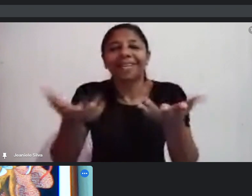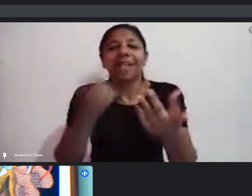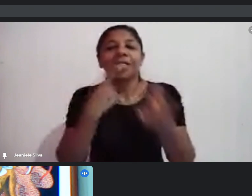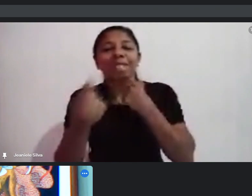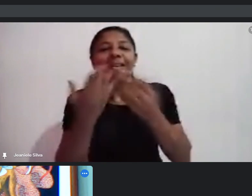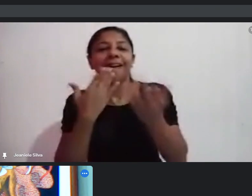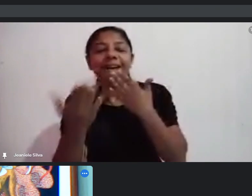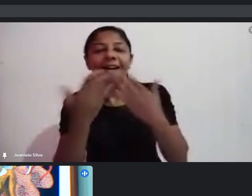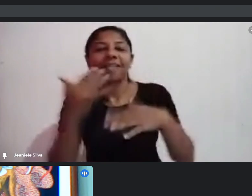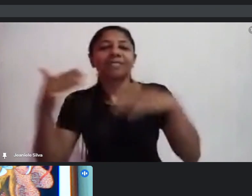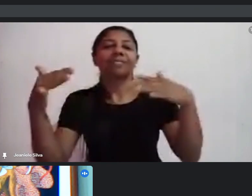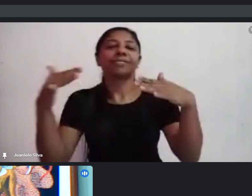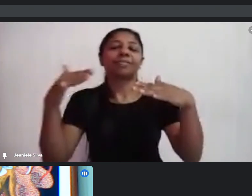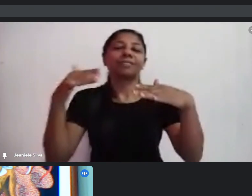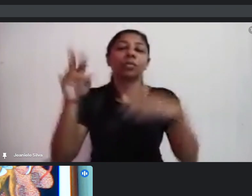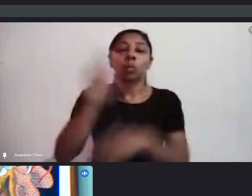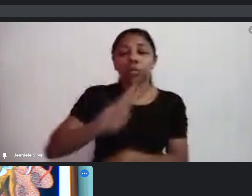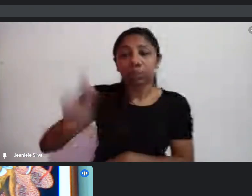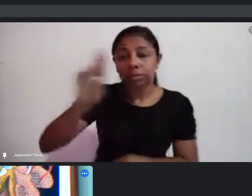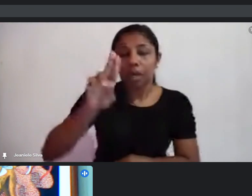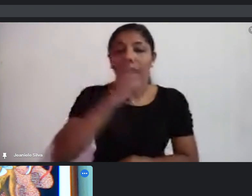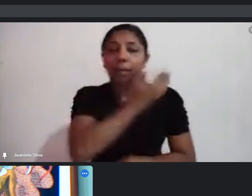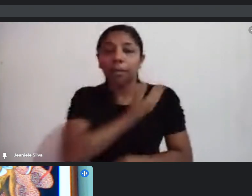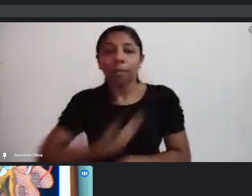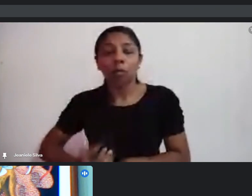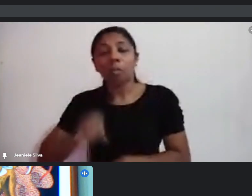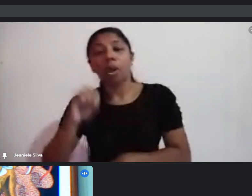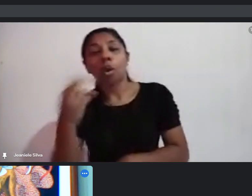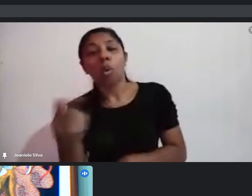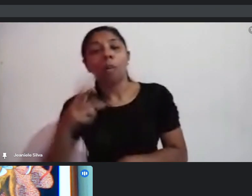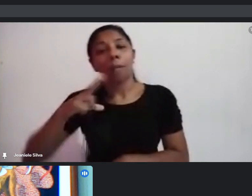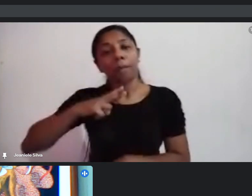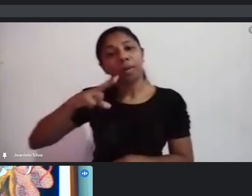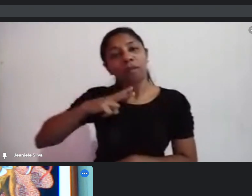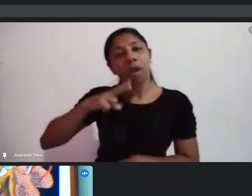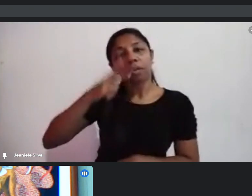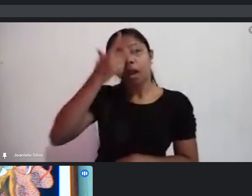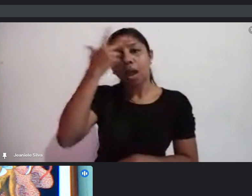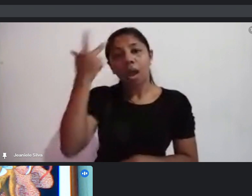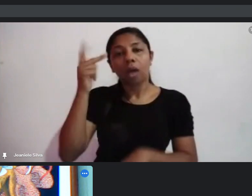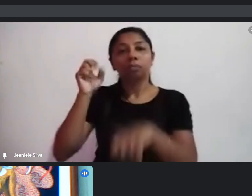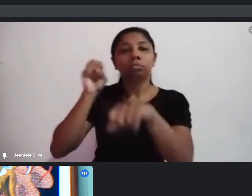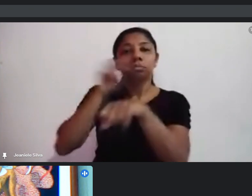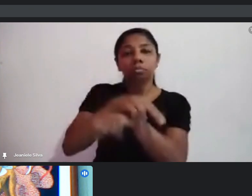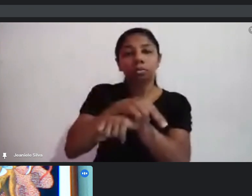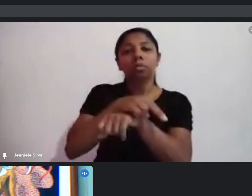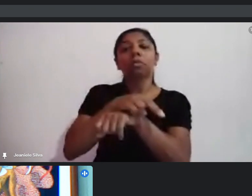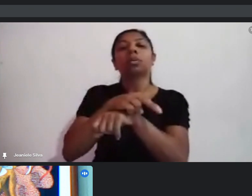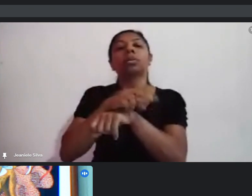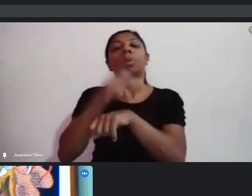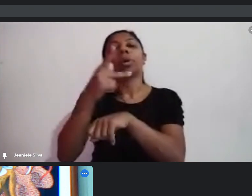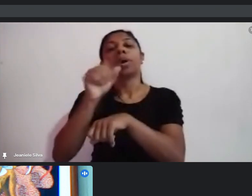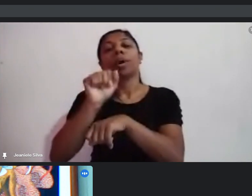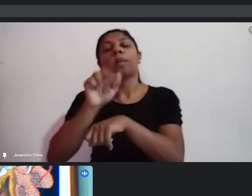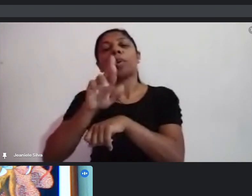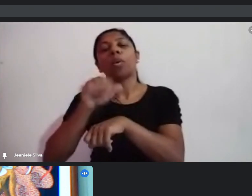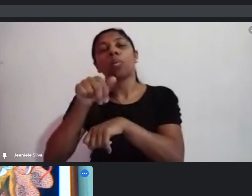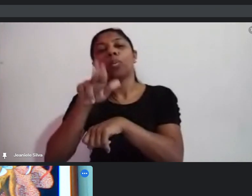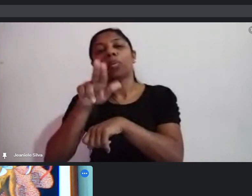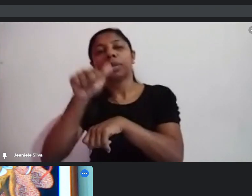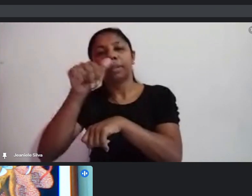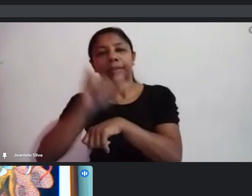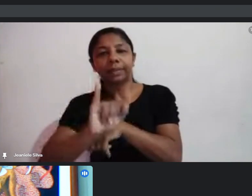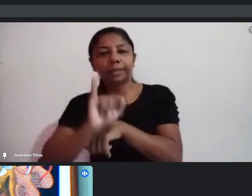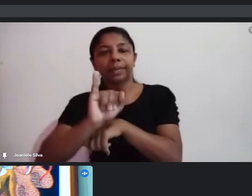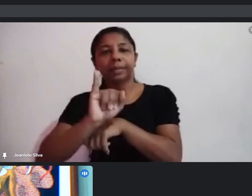públicas ou privadas desde que tem os santos do ProUni e também os institutos federais que são escolas universidades públicas então